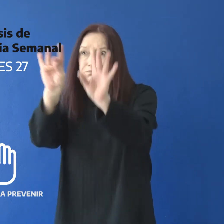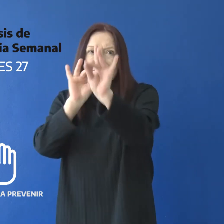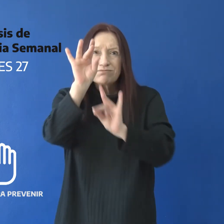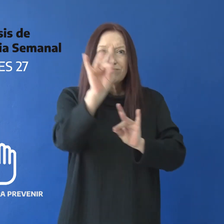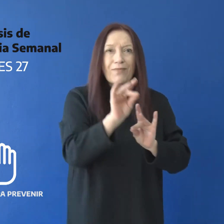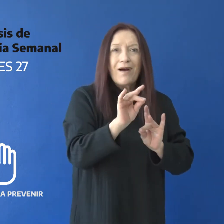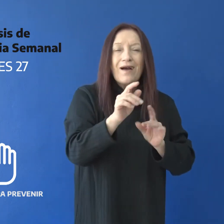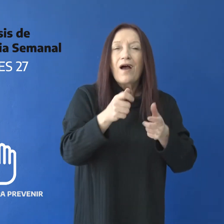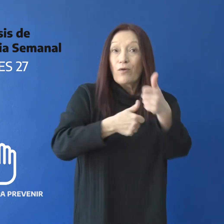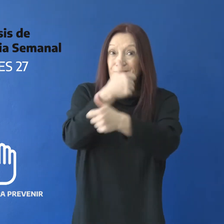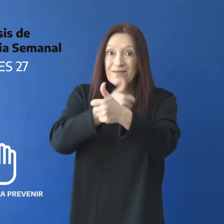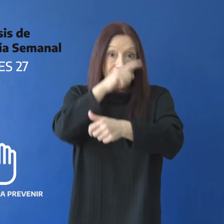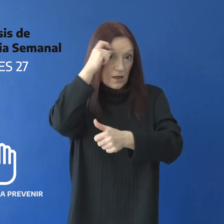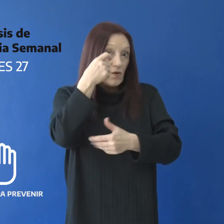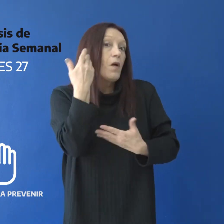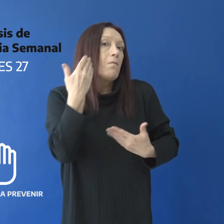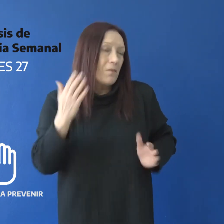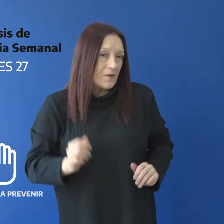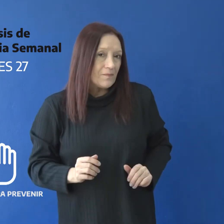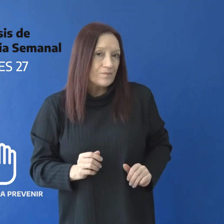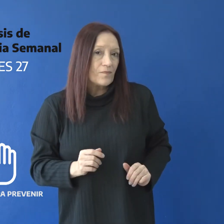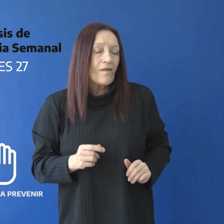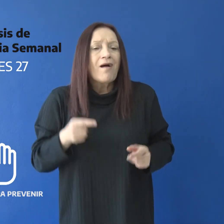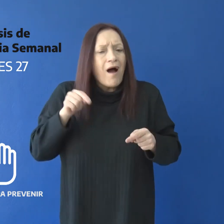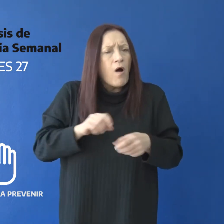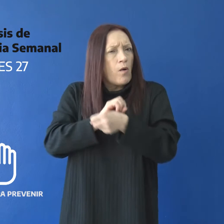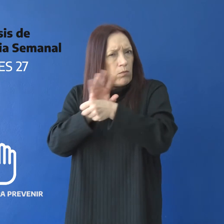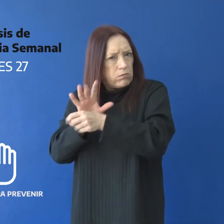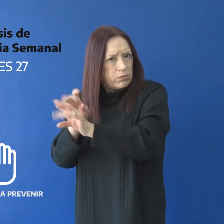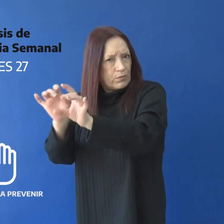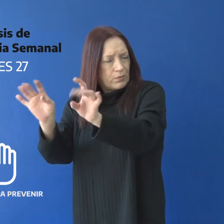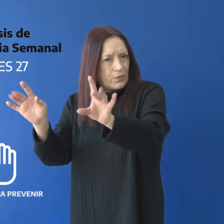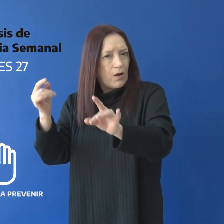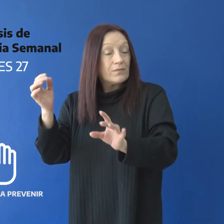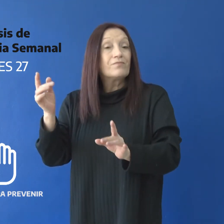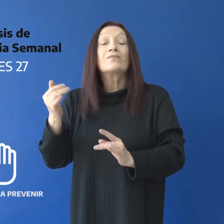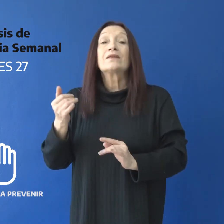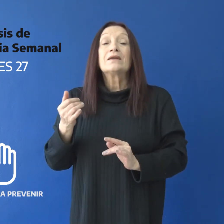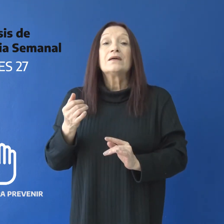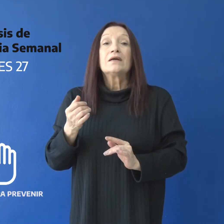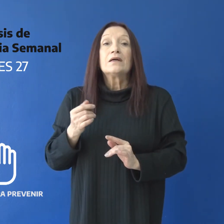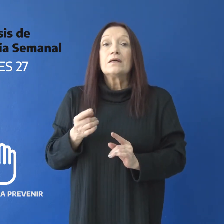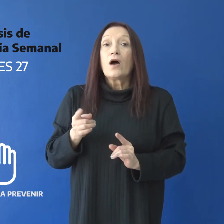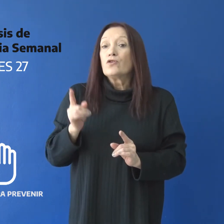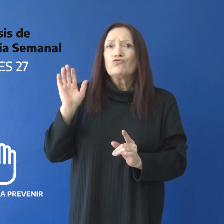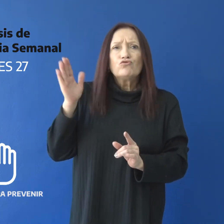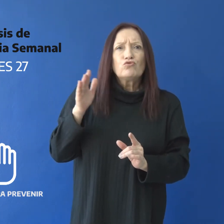para la etapa nacional. Debido al contexto de pandemia por el virus de COVID-19 los Juegos